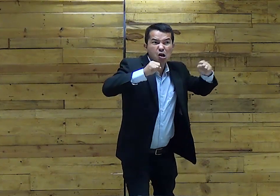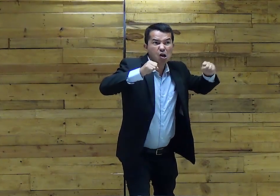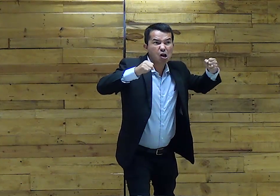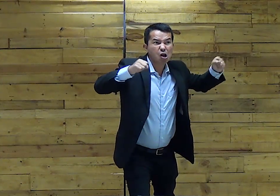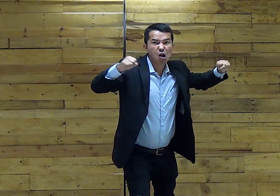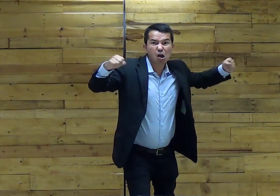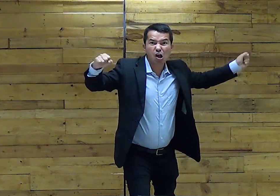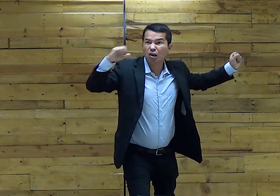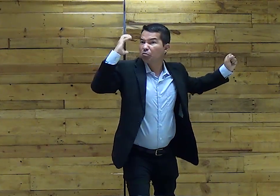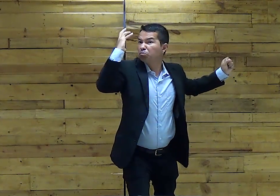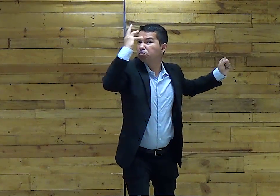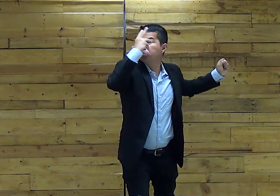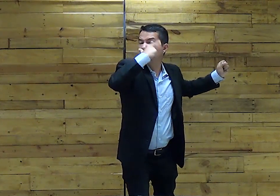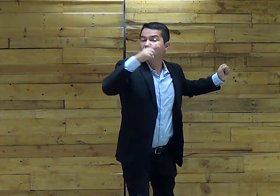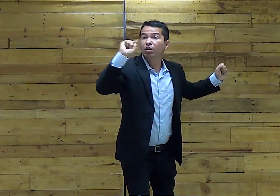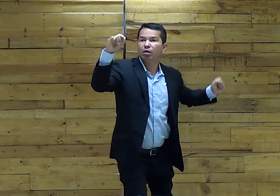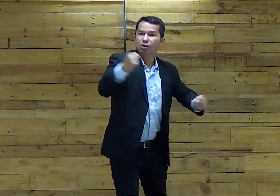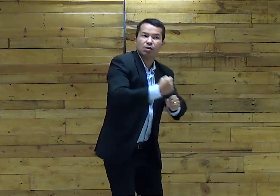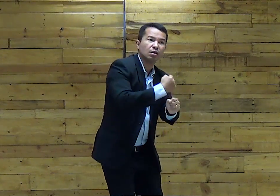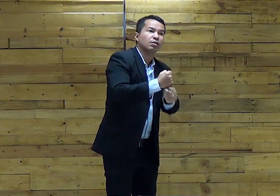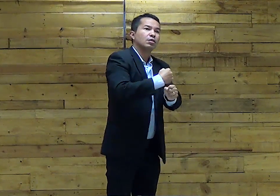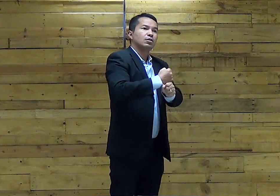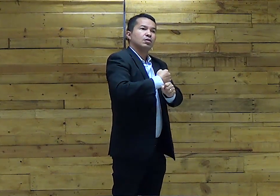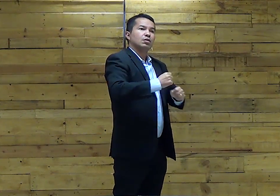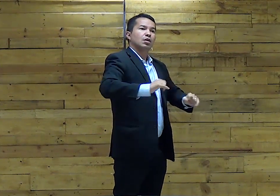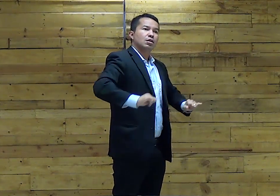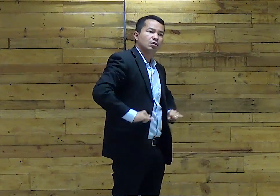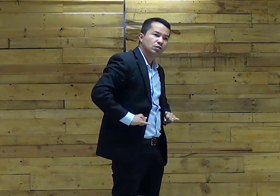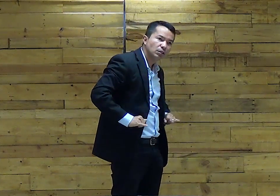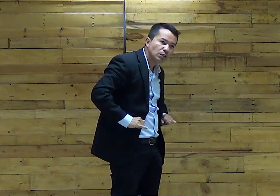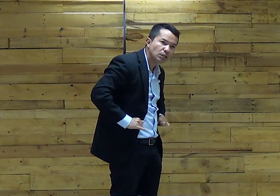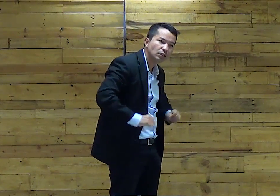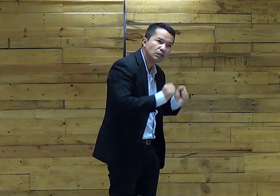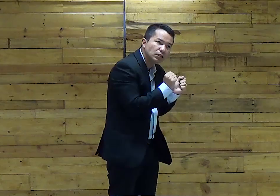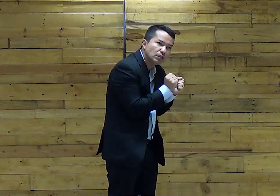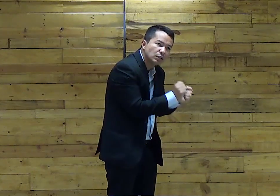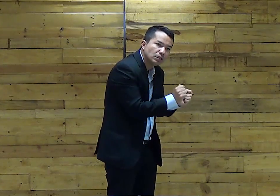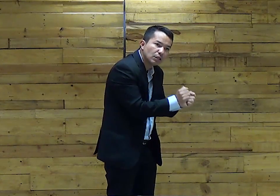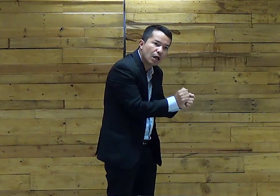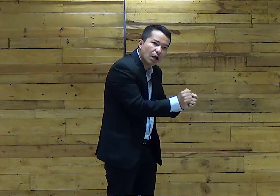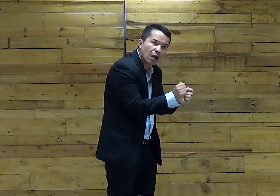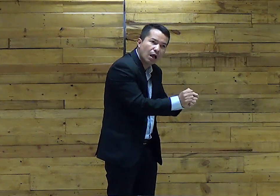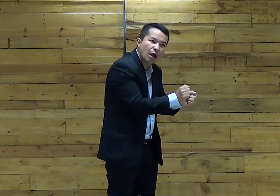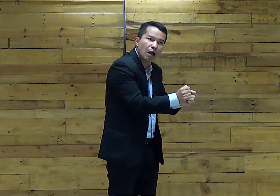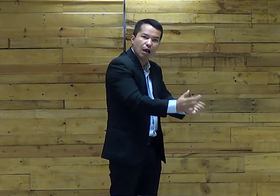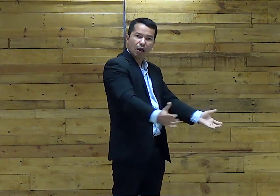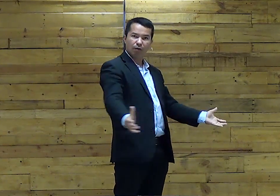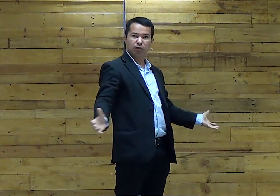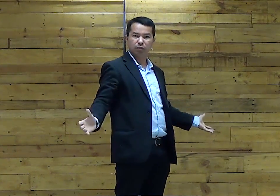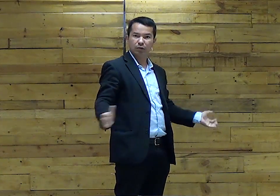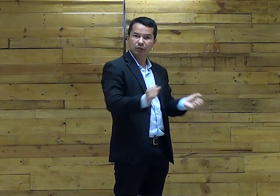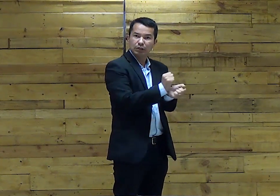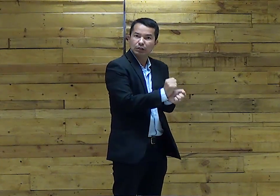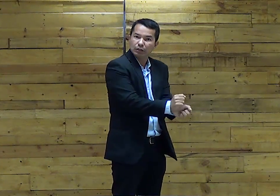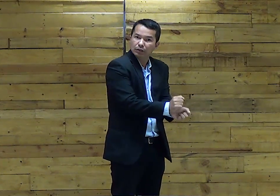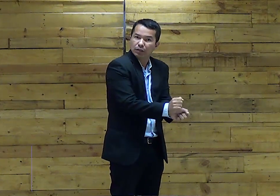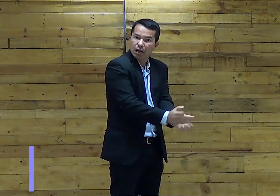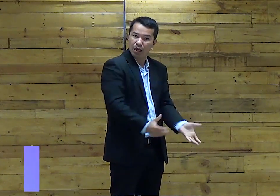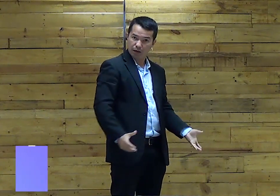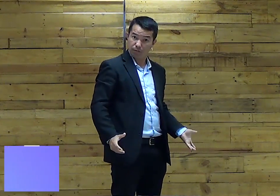grandes Bonitas Foi um povo Sofredor Que ia construir